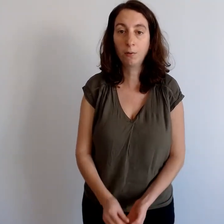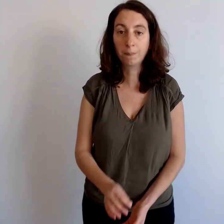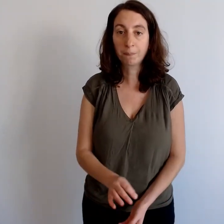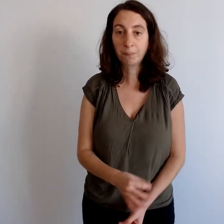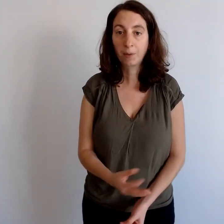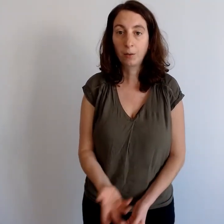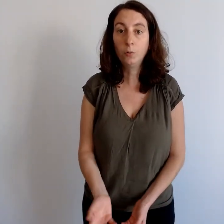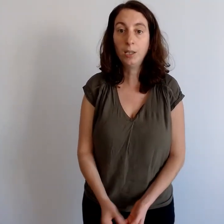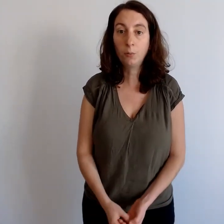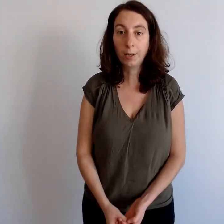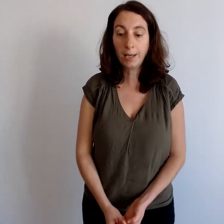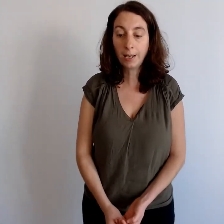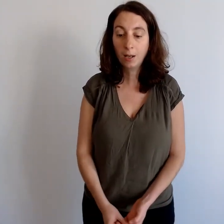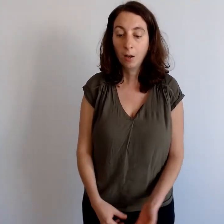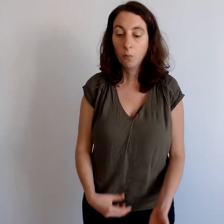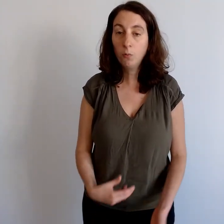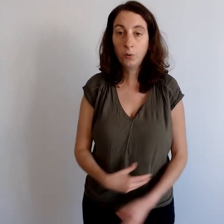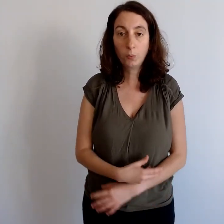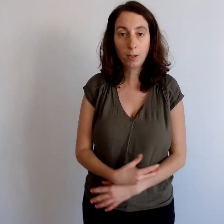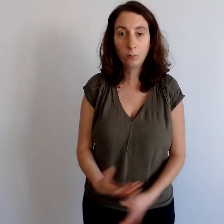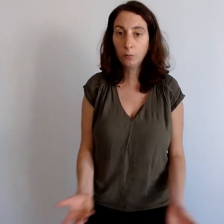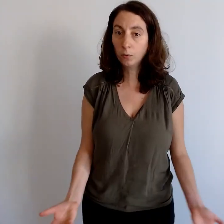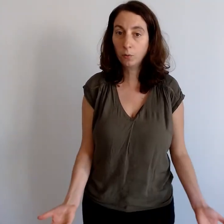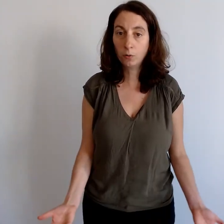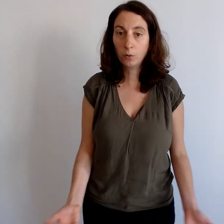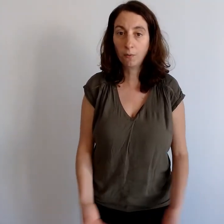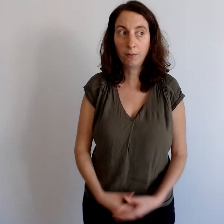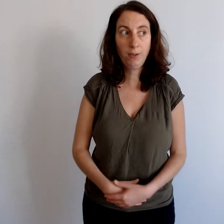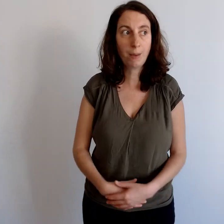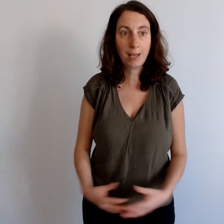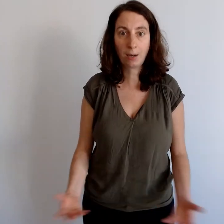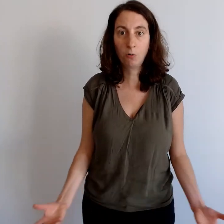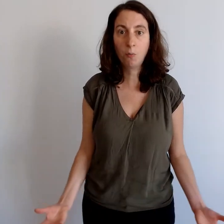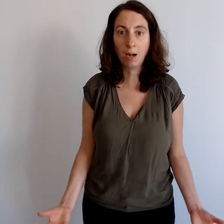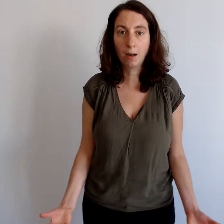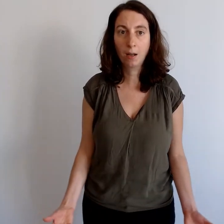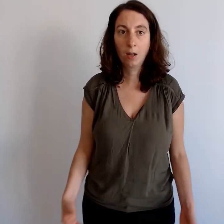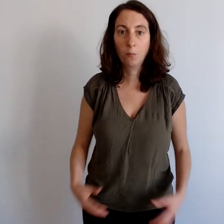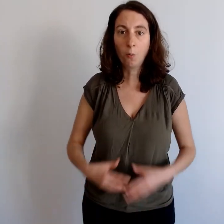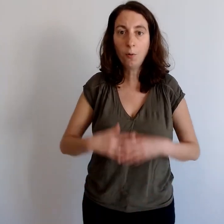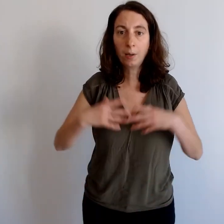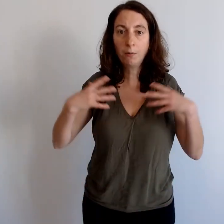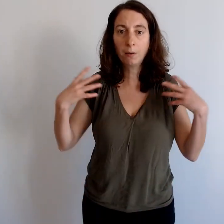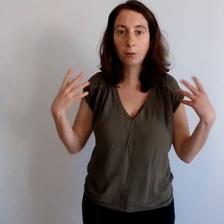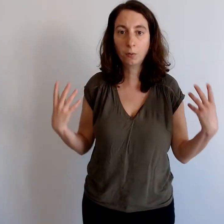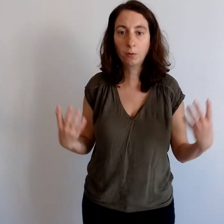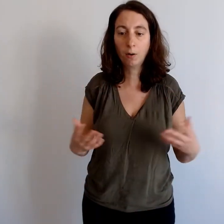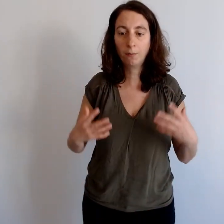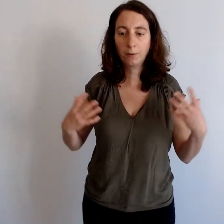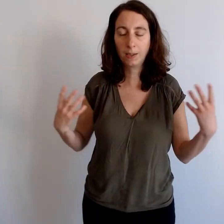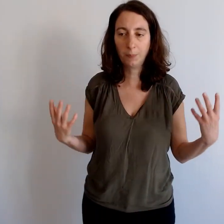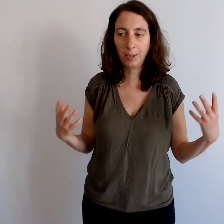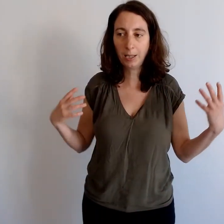nettoyer ou que ce soit à toute autre chose dans votre vie de manière globale. Pour mieux réouvrir votre corps et votre esprit à